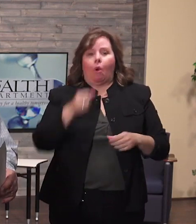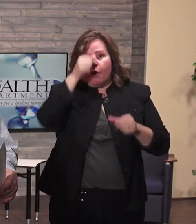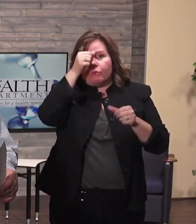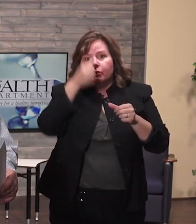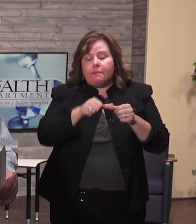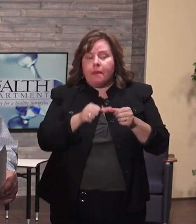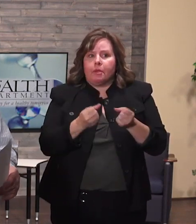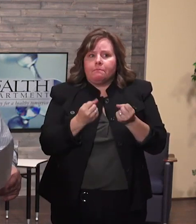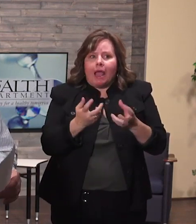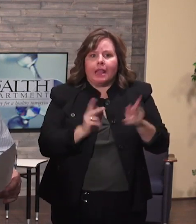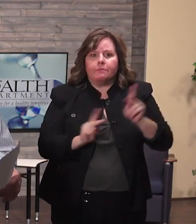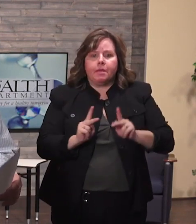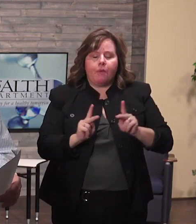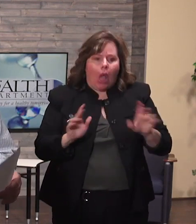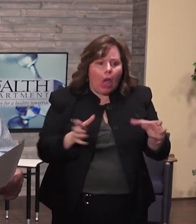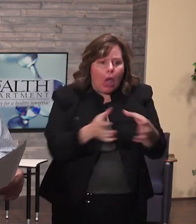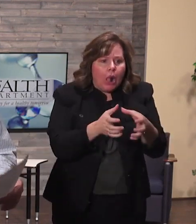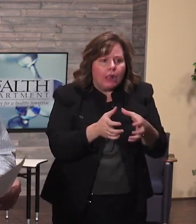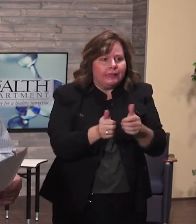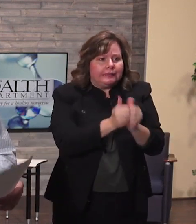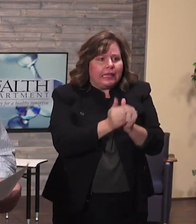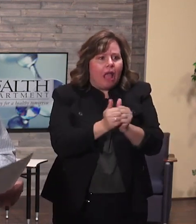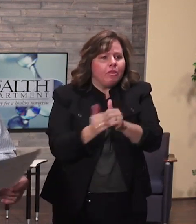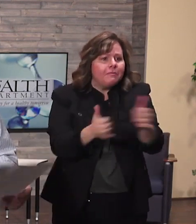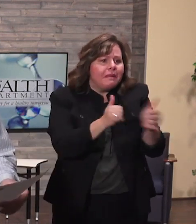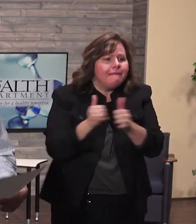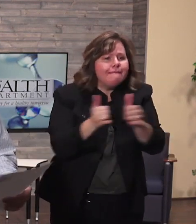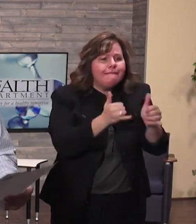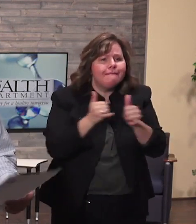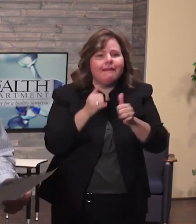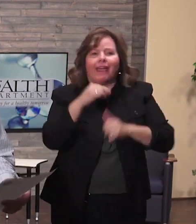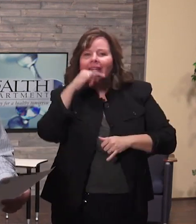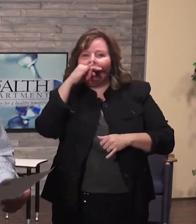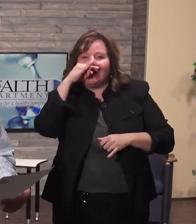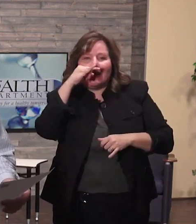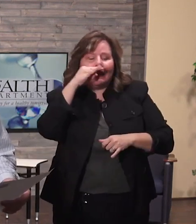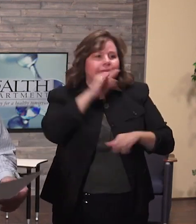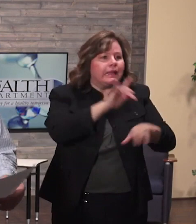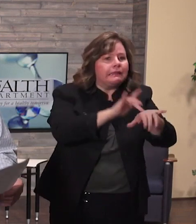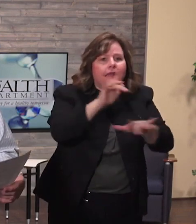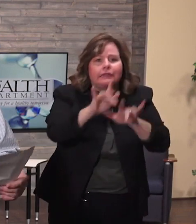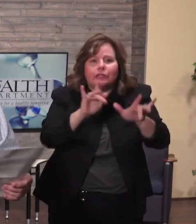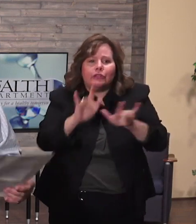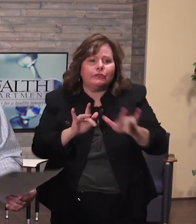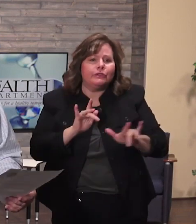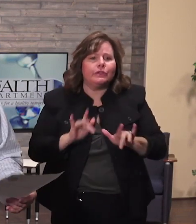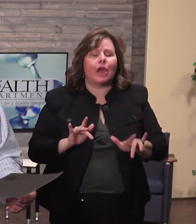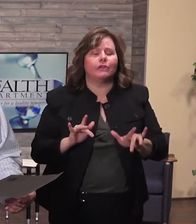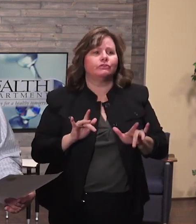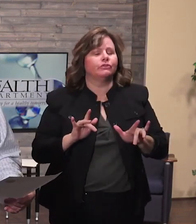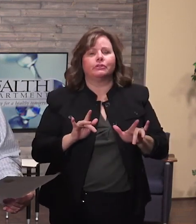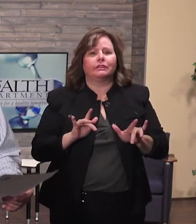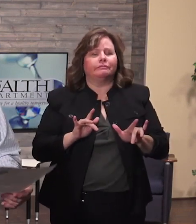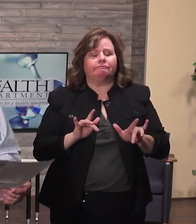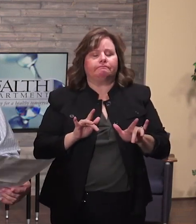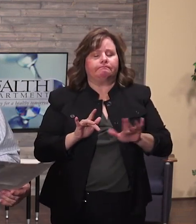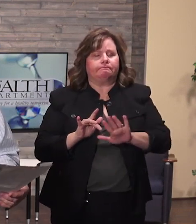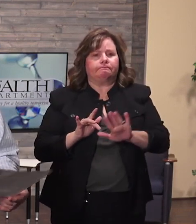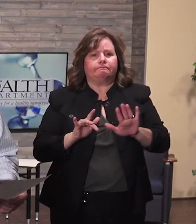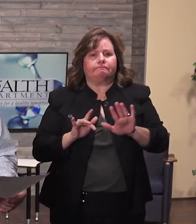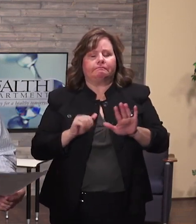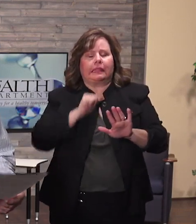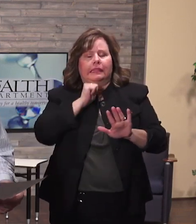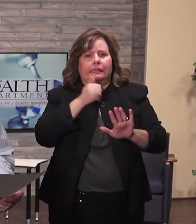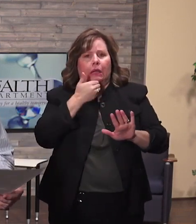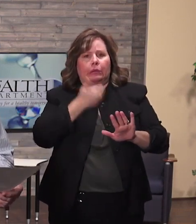que realmente exijo a padres es atender a nuestros hijos jugar en otro lado. Equipo de juegos infantiles realmente no es una buena